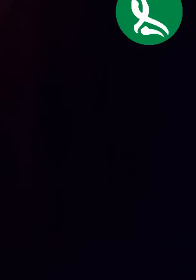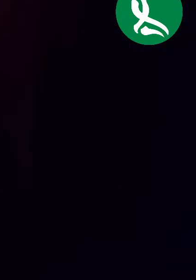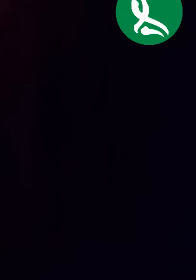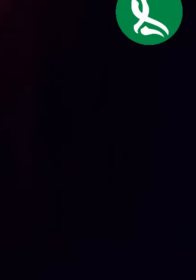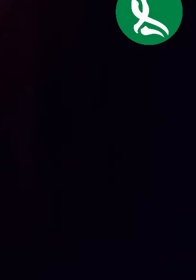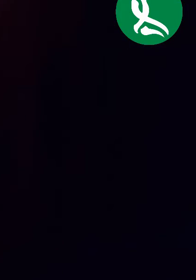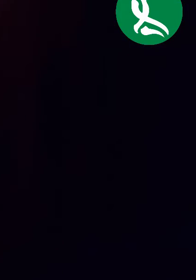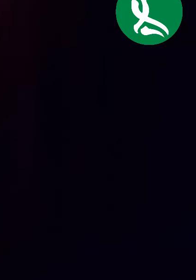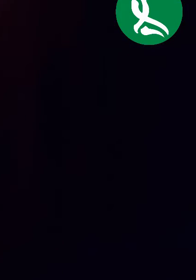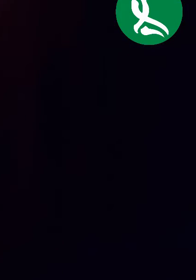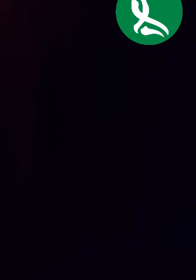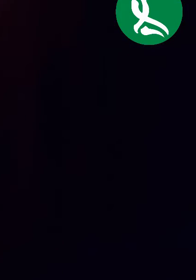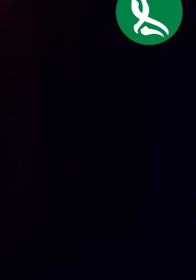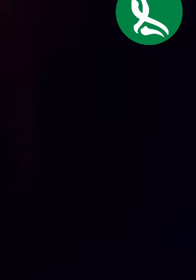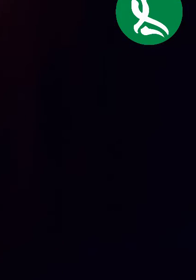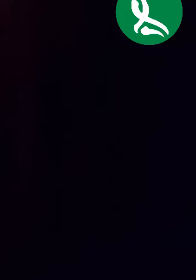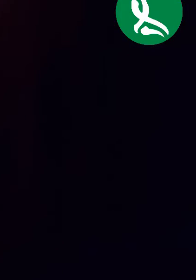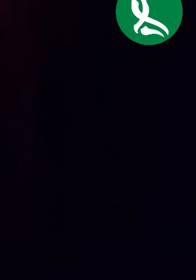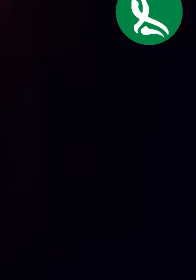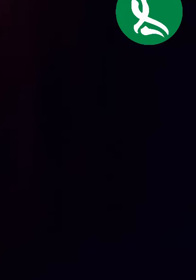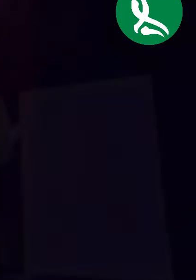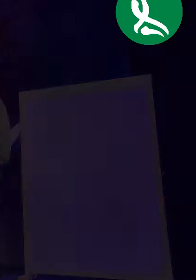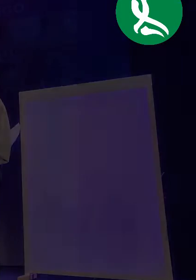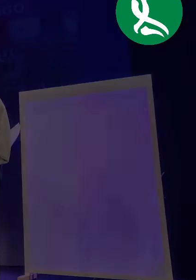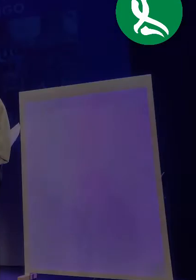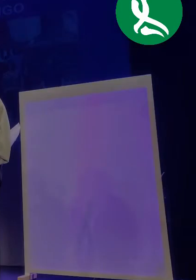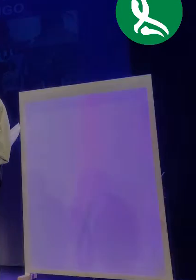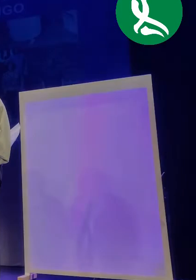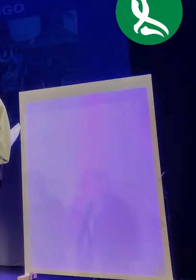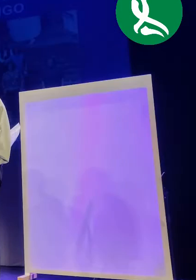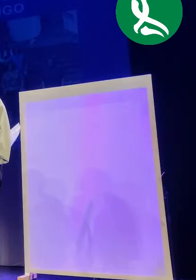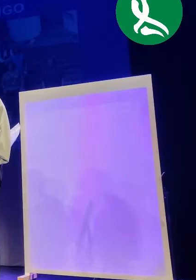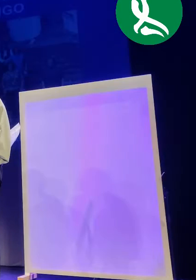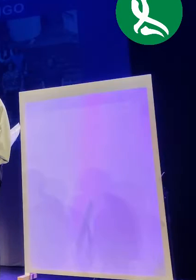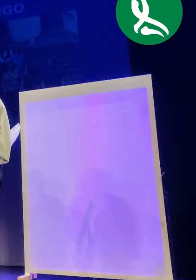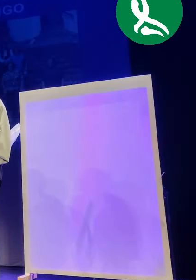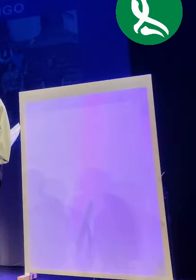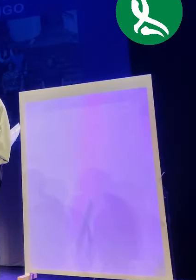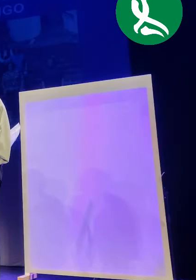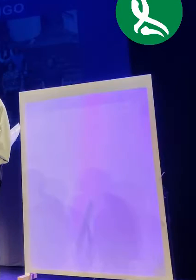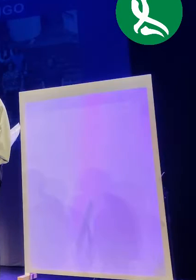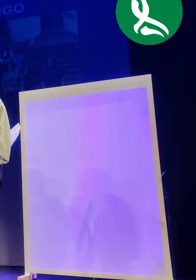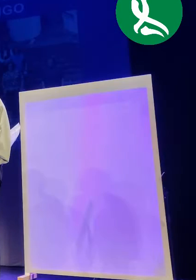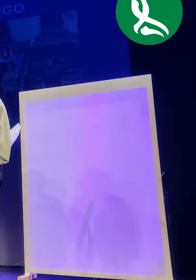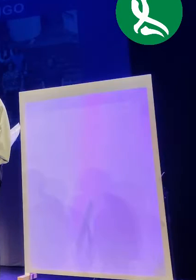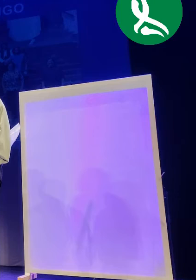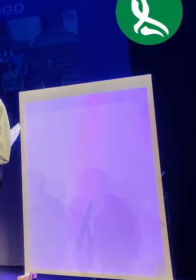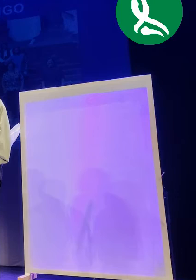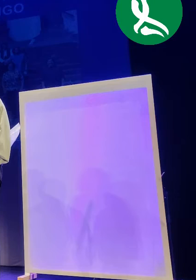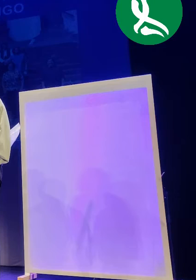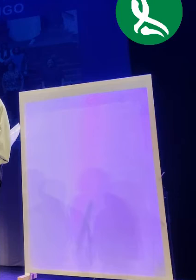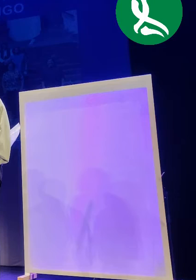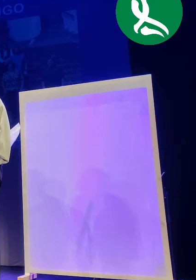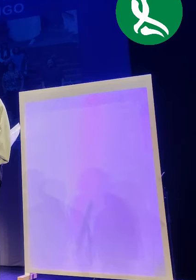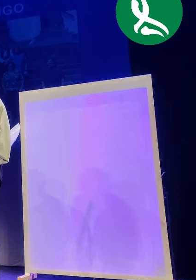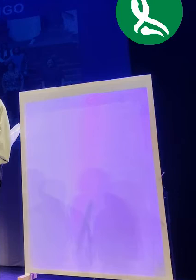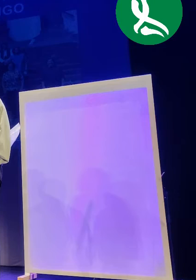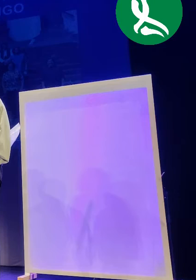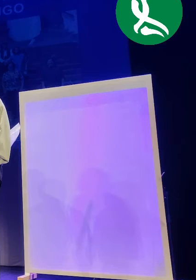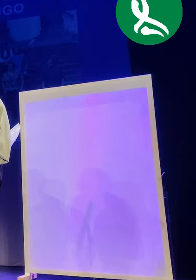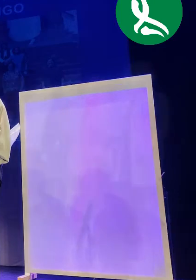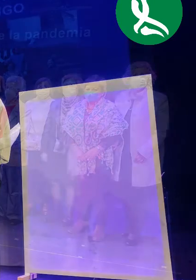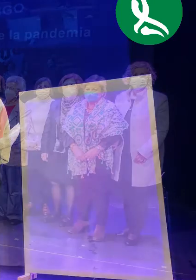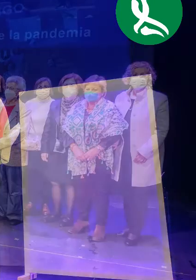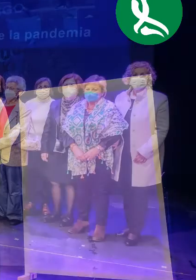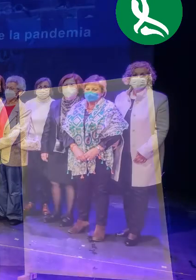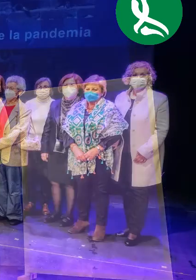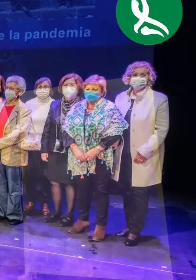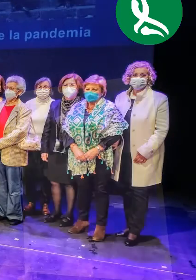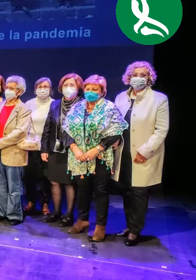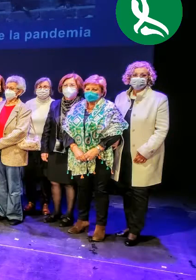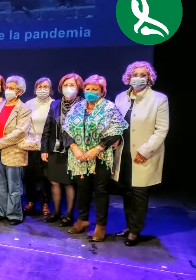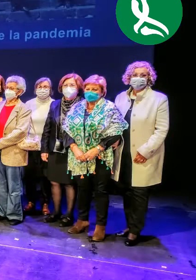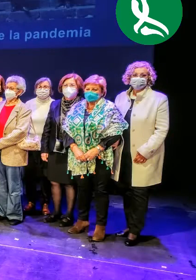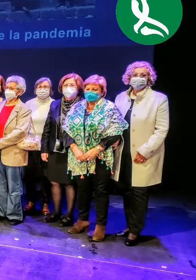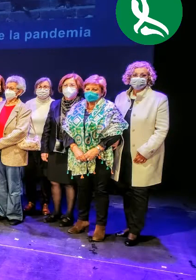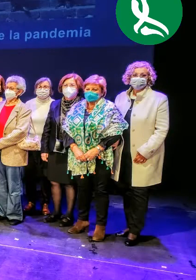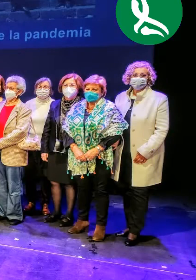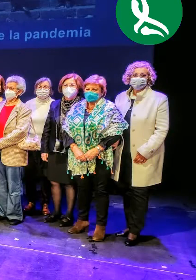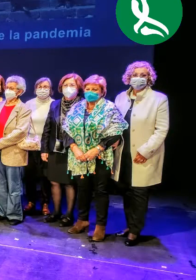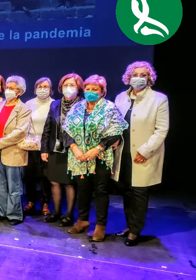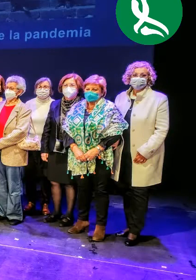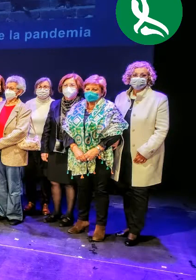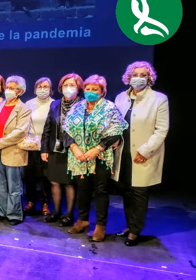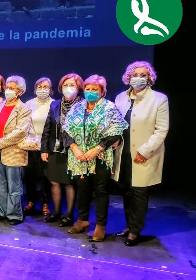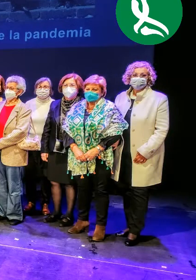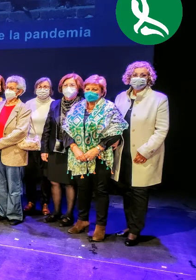valorada con un enorme cariño por un equipo de trabajadores y trabajadoras sociales que junto a un animador que llegó desde otra responsabilidad para ayudarlo